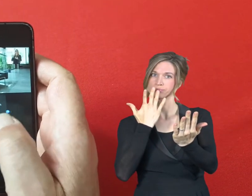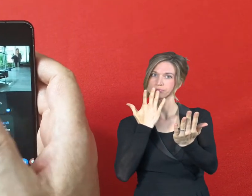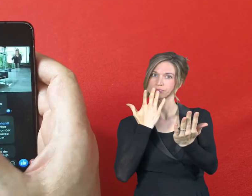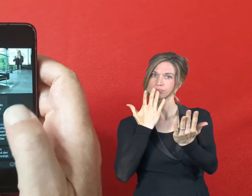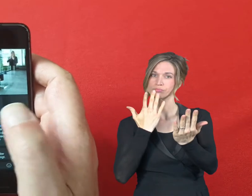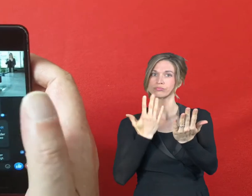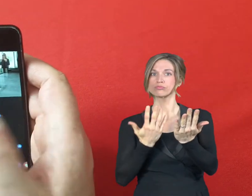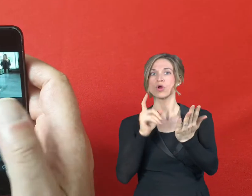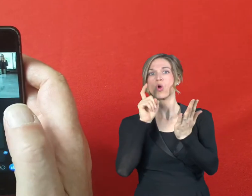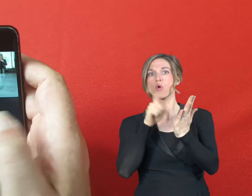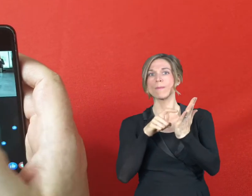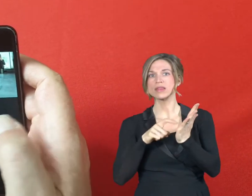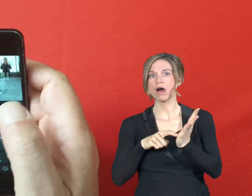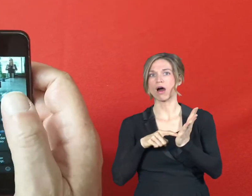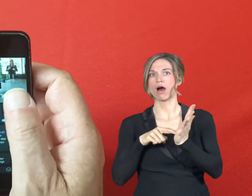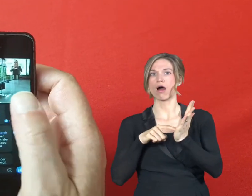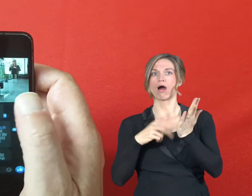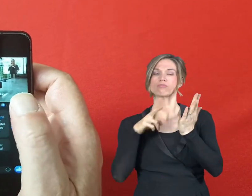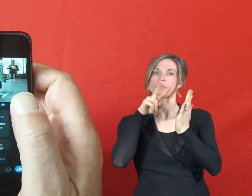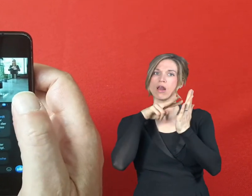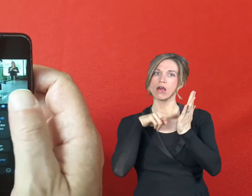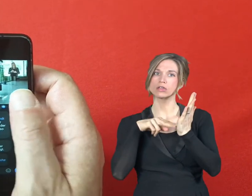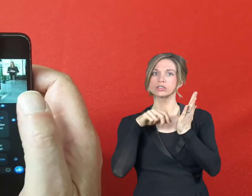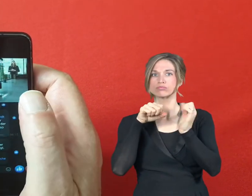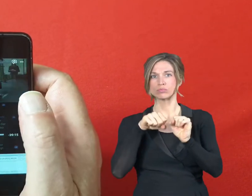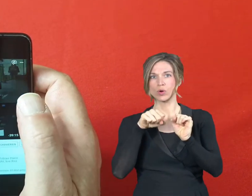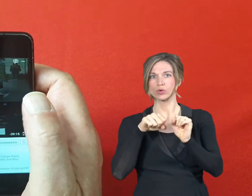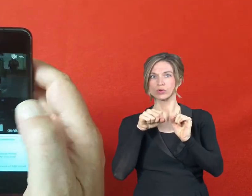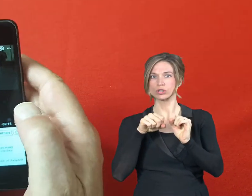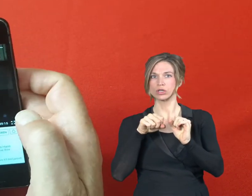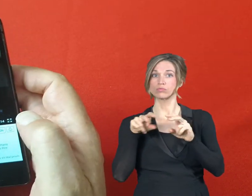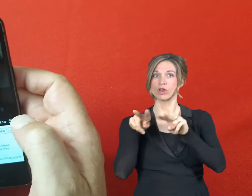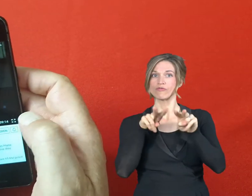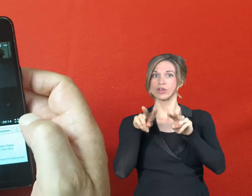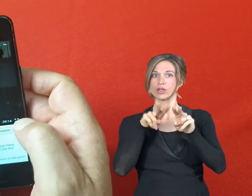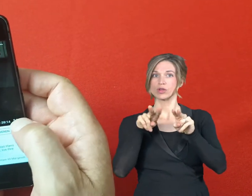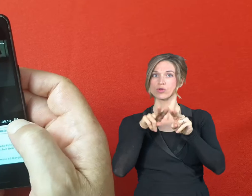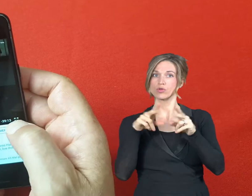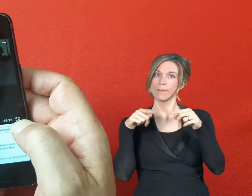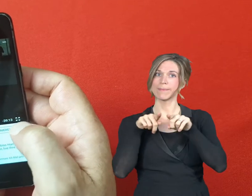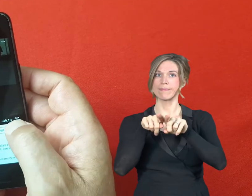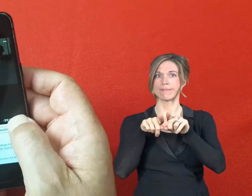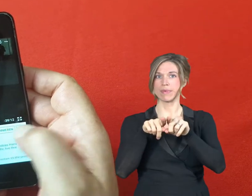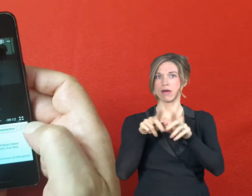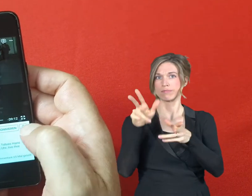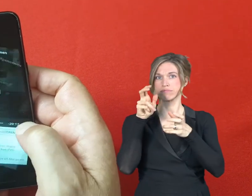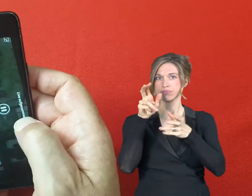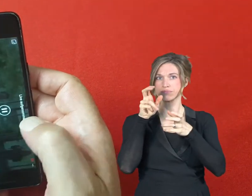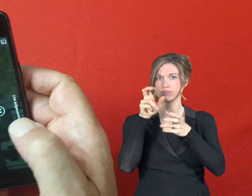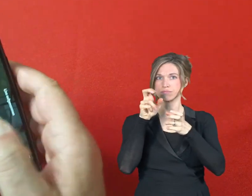Kommentare hier lesen. Das ist aber nicht das, was wir unbedingt haben wollen. Wenn Sie jetzt hier auf